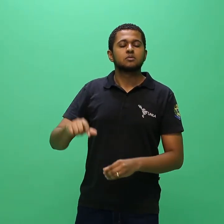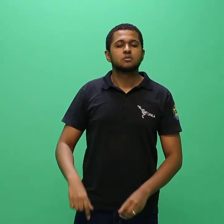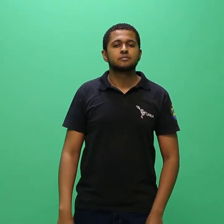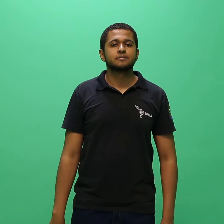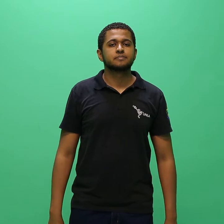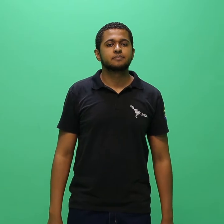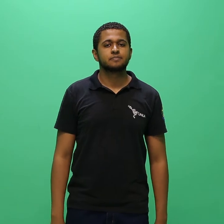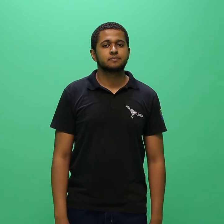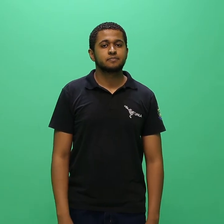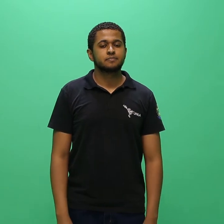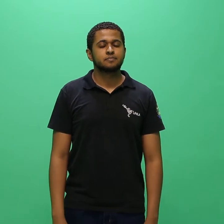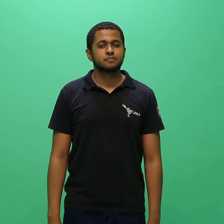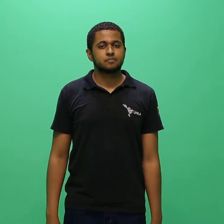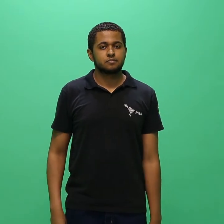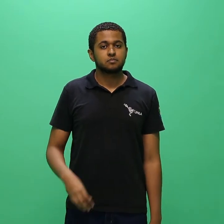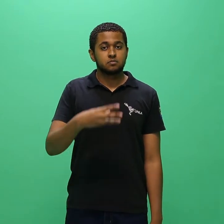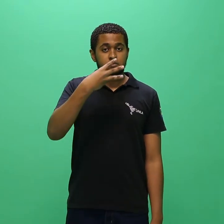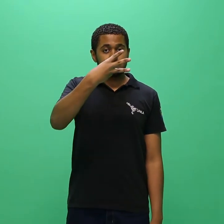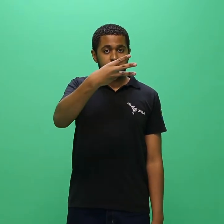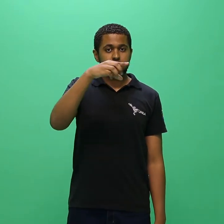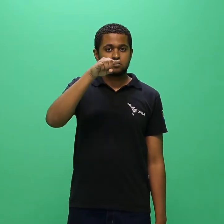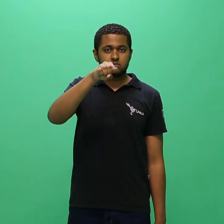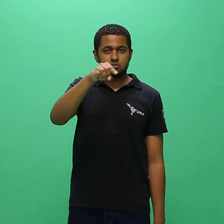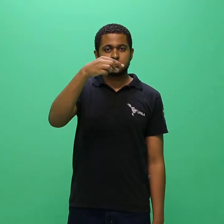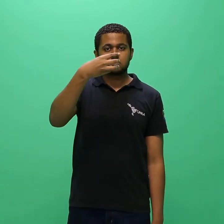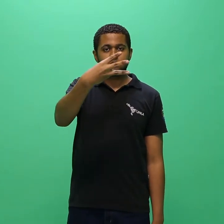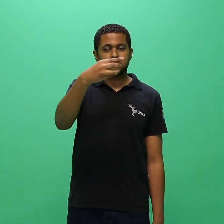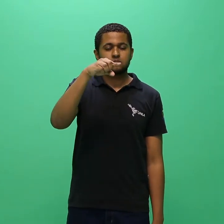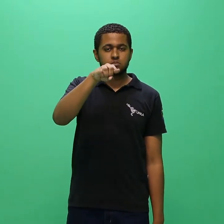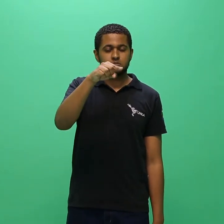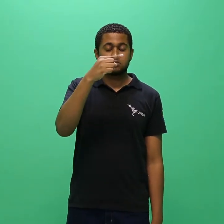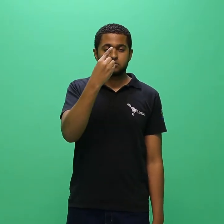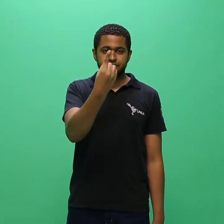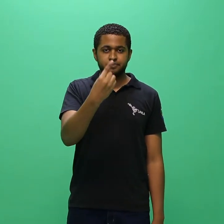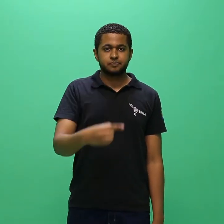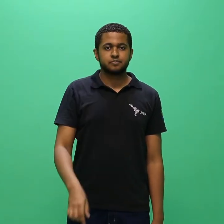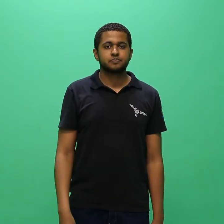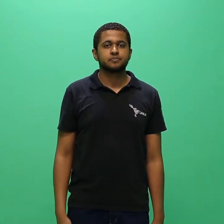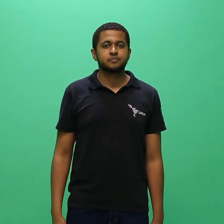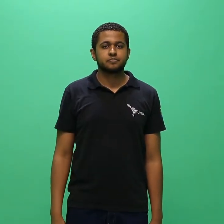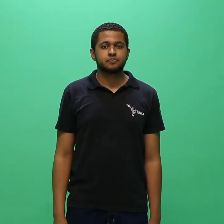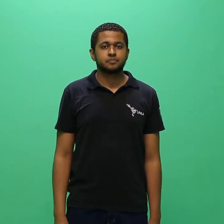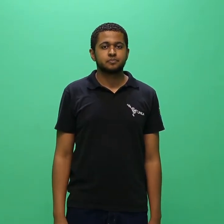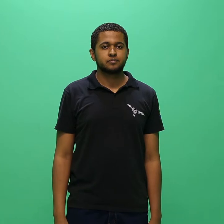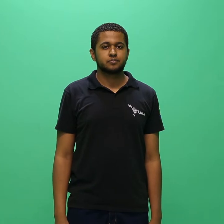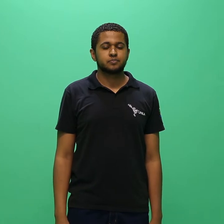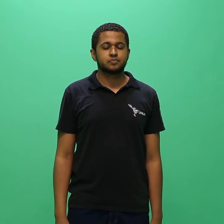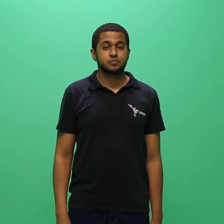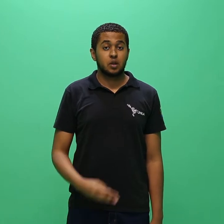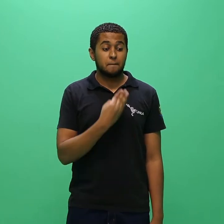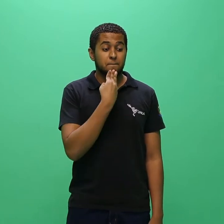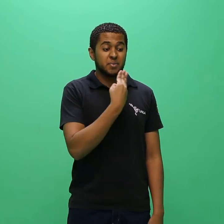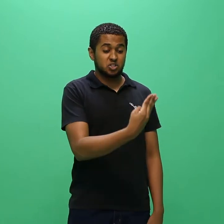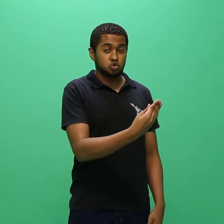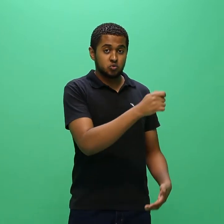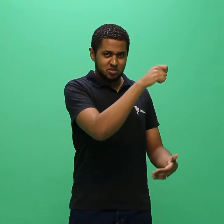.3.1. O requerimento da inscrição do candidato será realizado